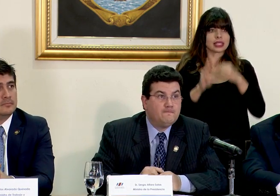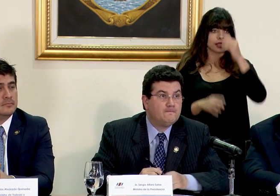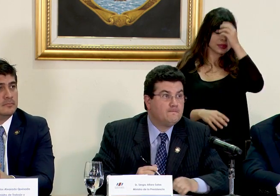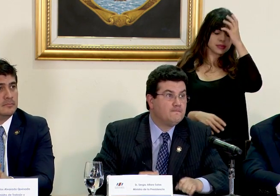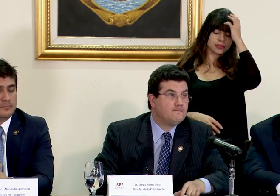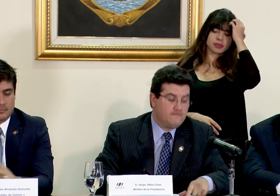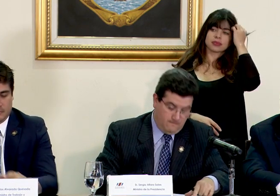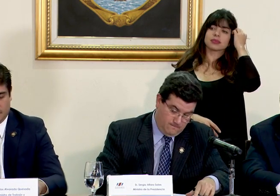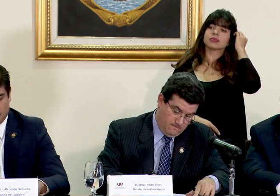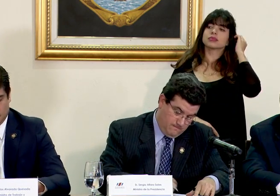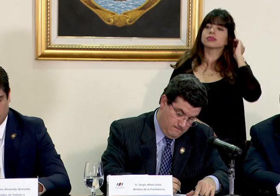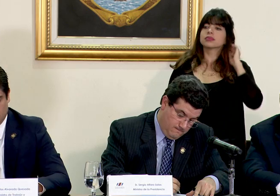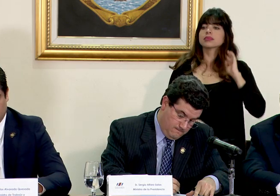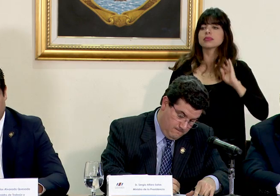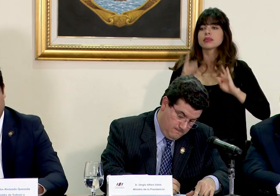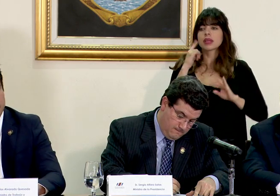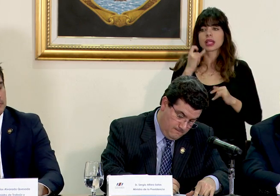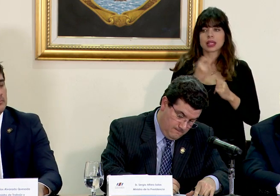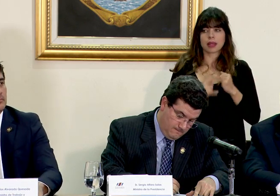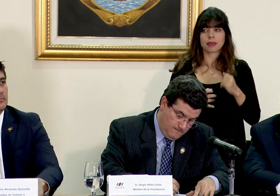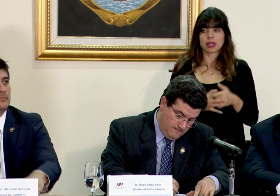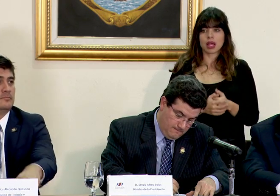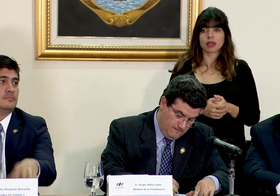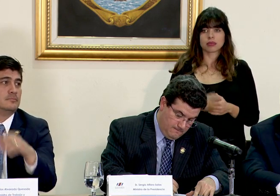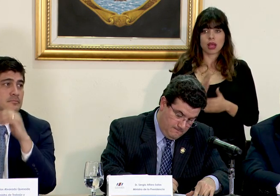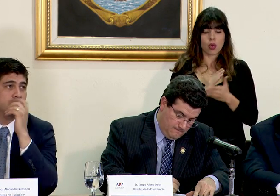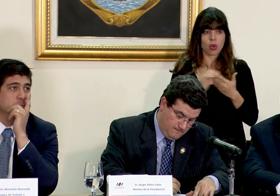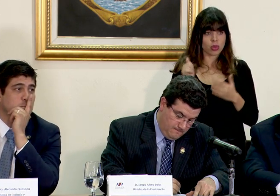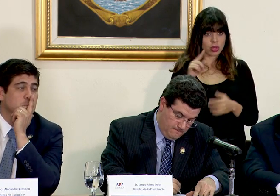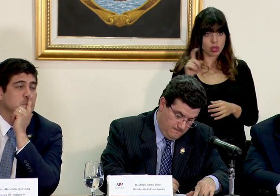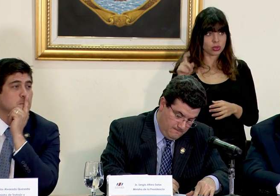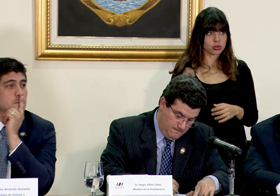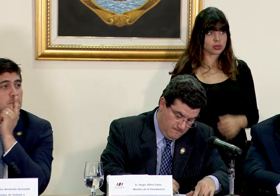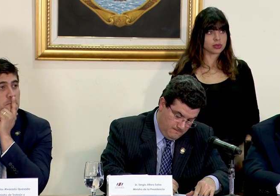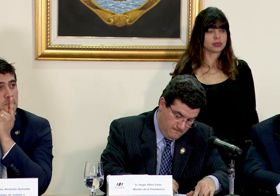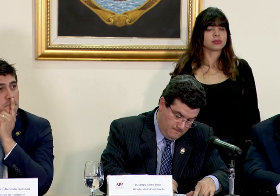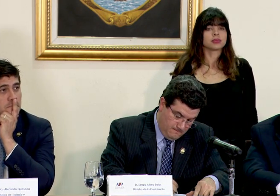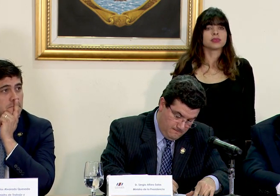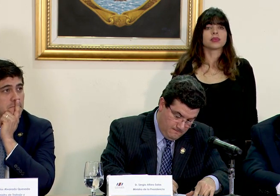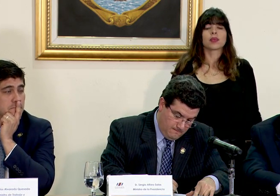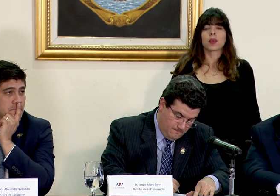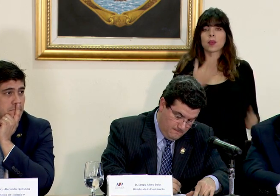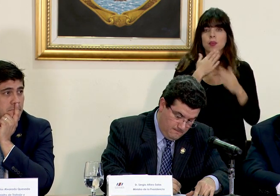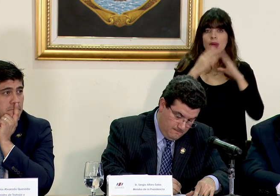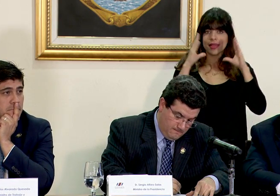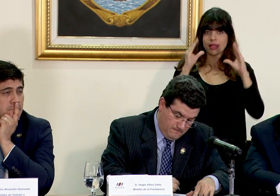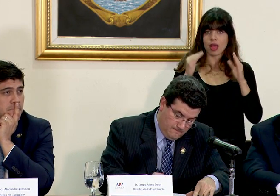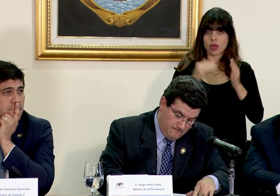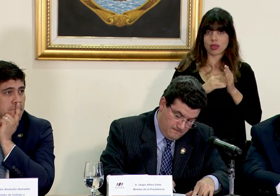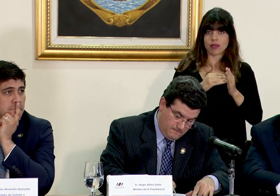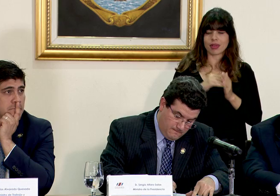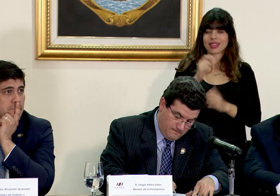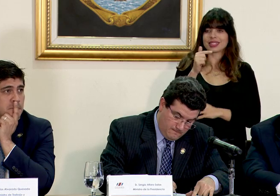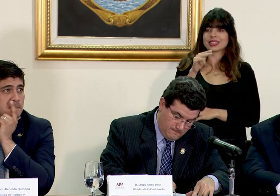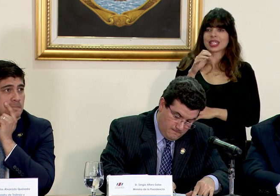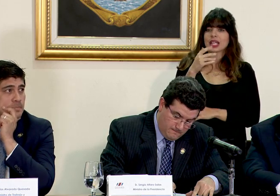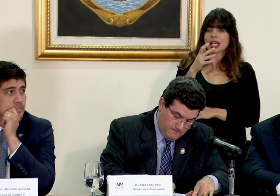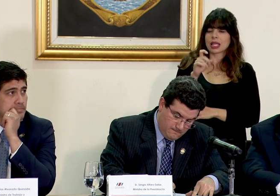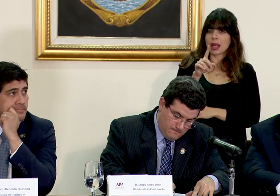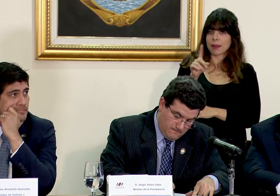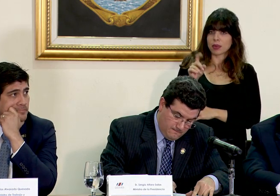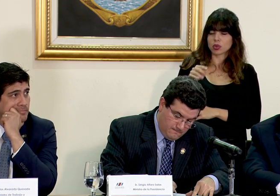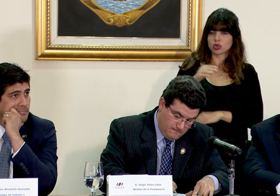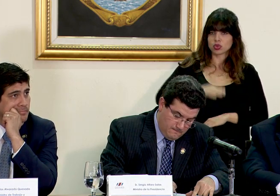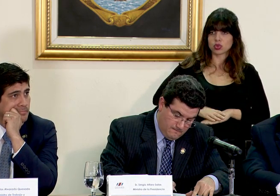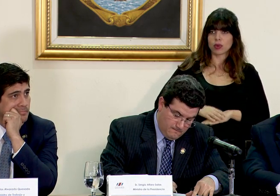canal 6 creo que para finalizar si alguno hay otra consulta canal 6 de nuevo don Sergio yo quería consultarle